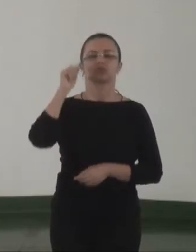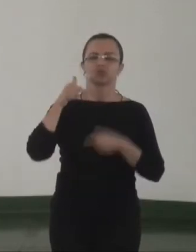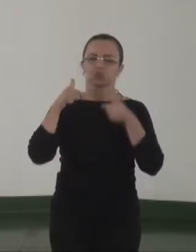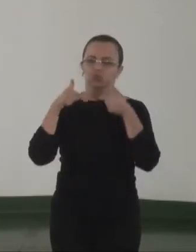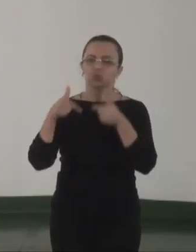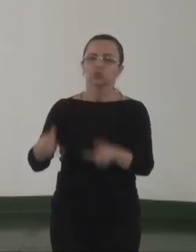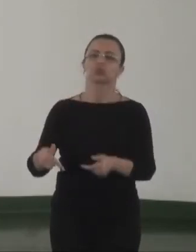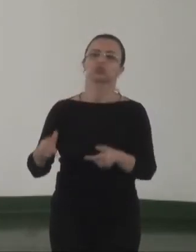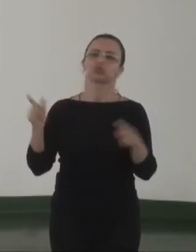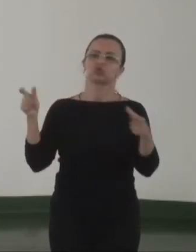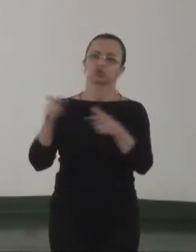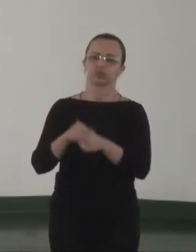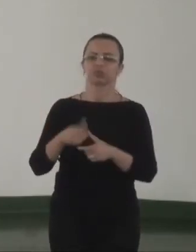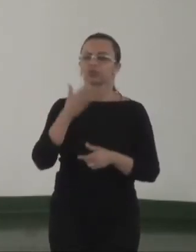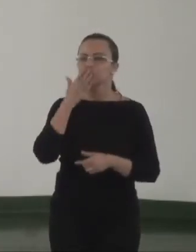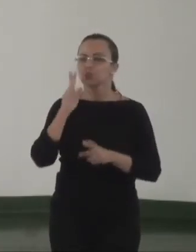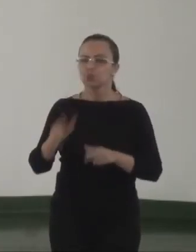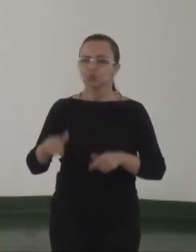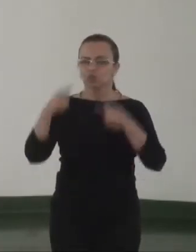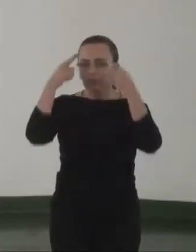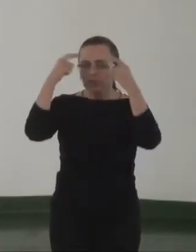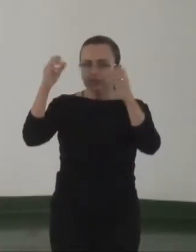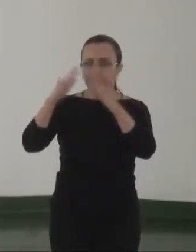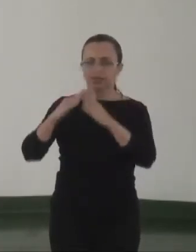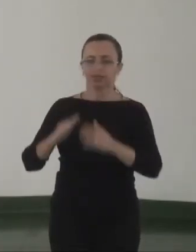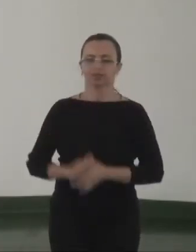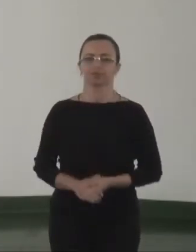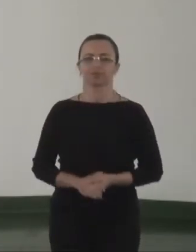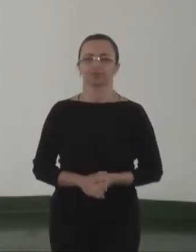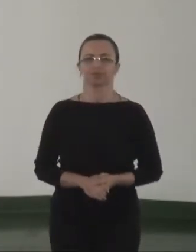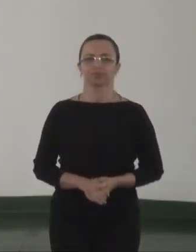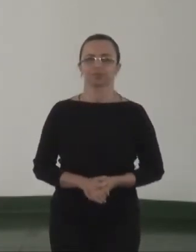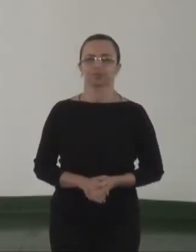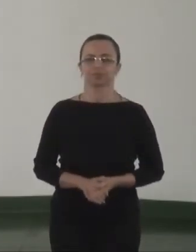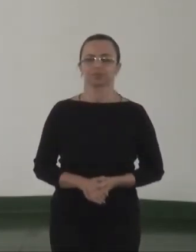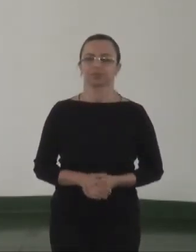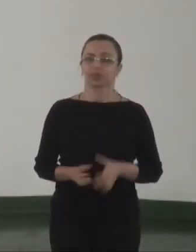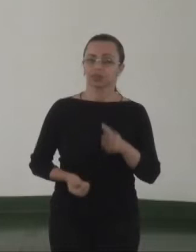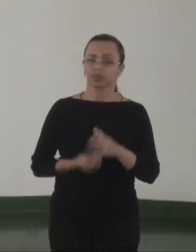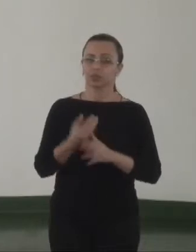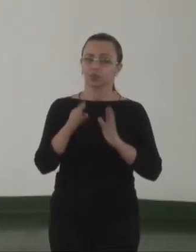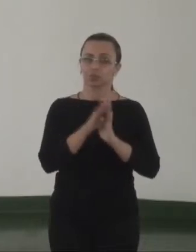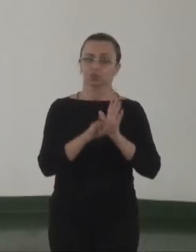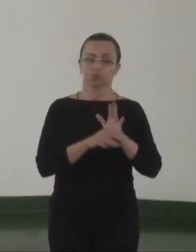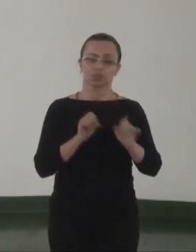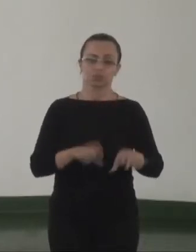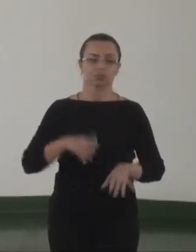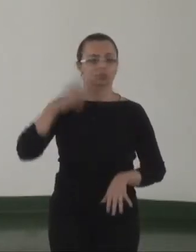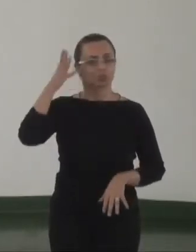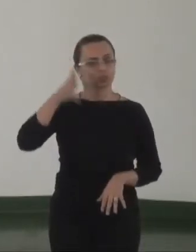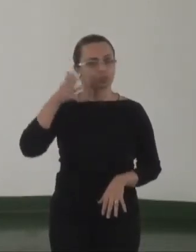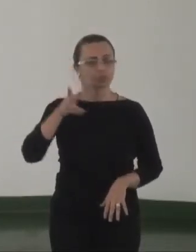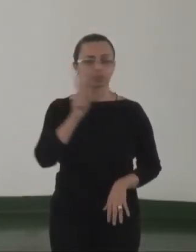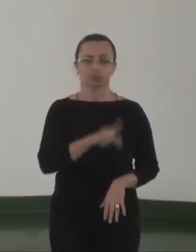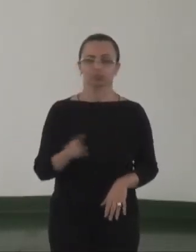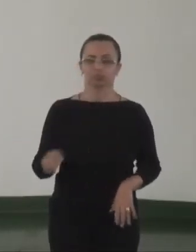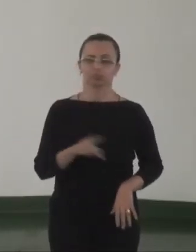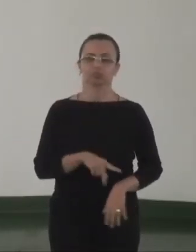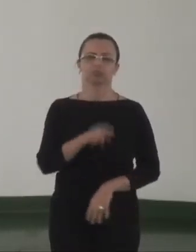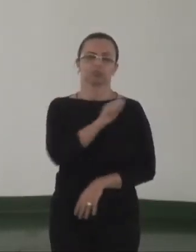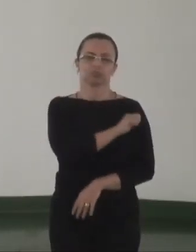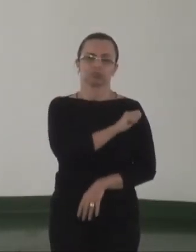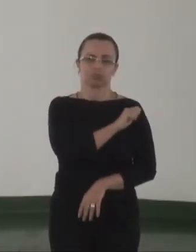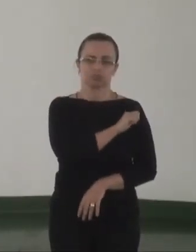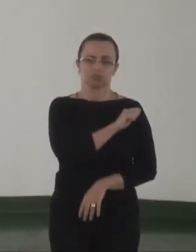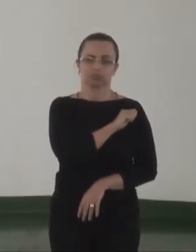enfrentamento a esse tipo de violência. Desenvolvimento de programas educacionais, palestras para professores, para alunos.